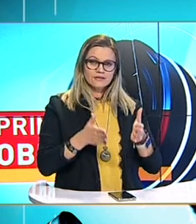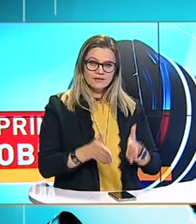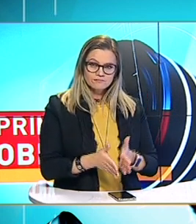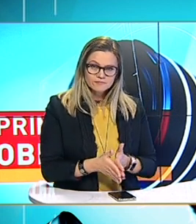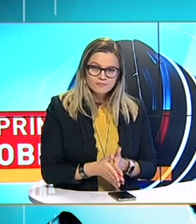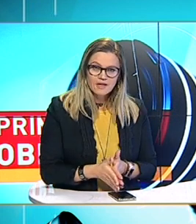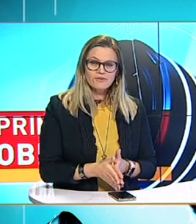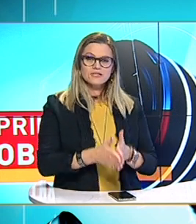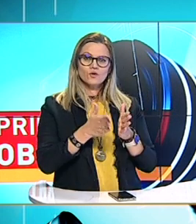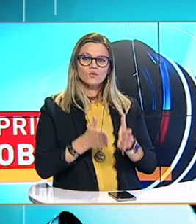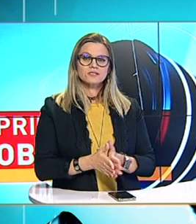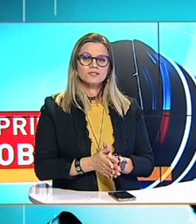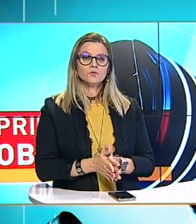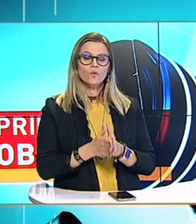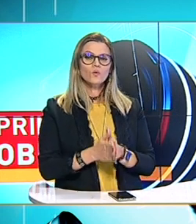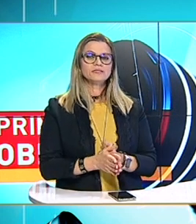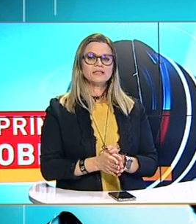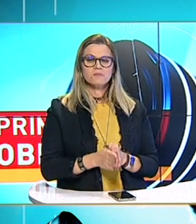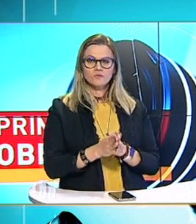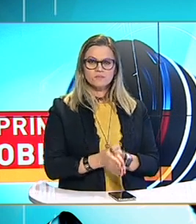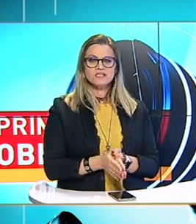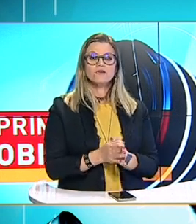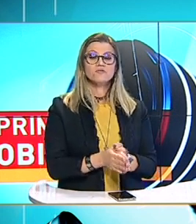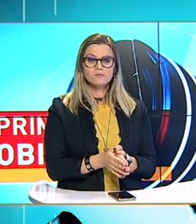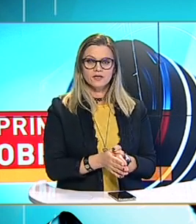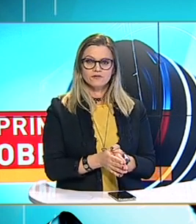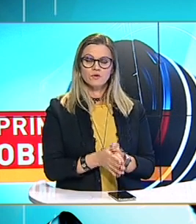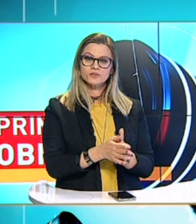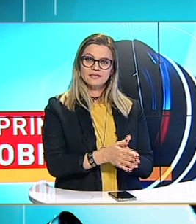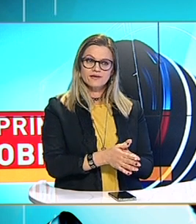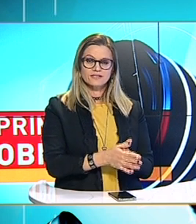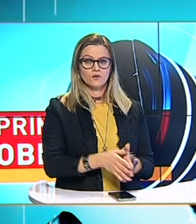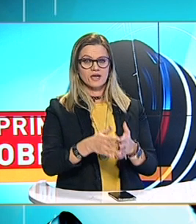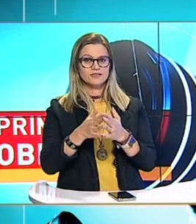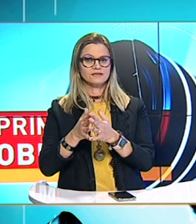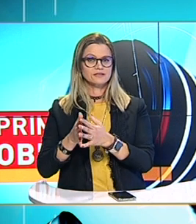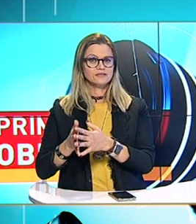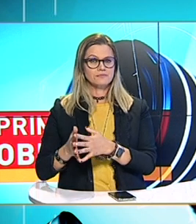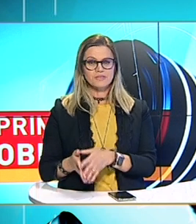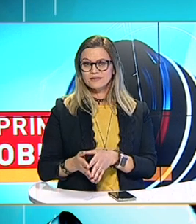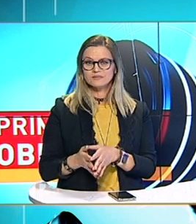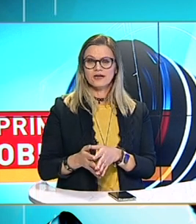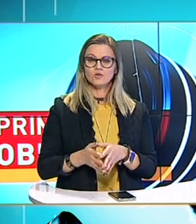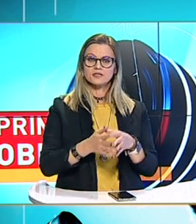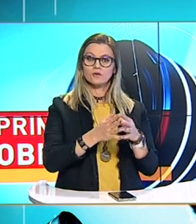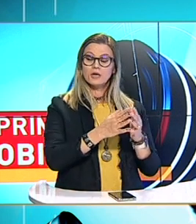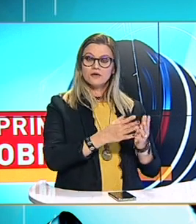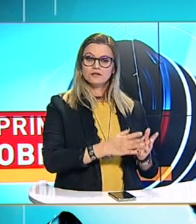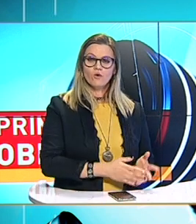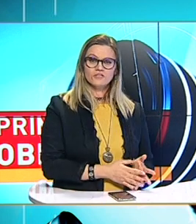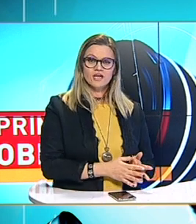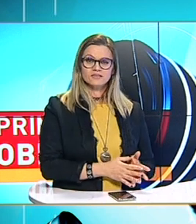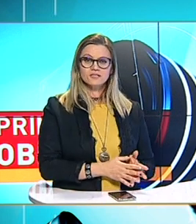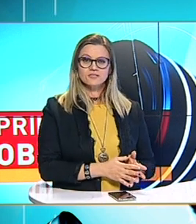De la fața locului să-mi spună Unii dintre ei mi-au trimis filmări Făcute de ei Sau realizate de către prieteni de ai lor Sau